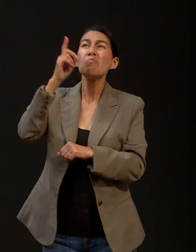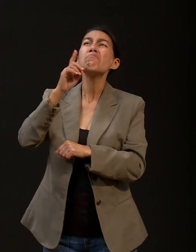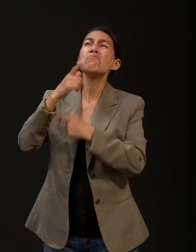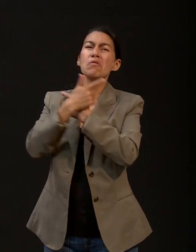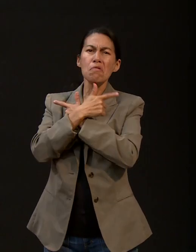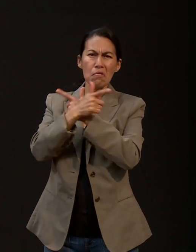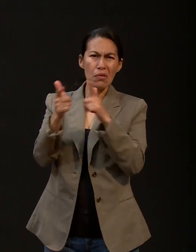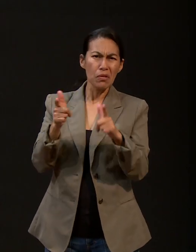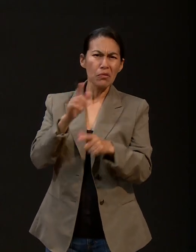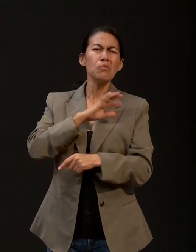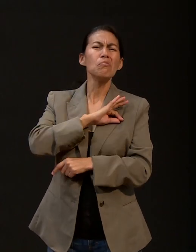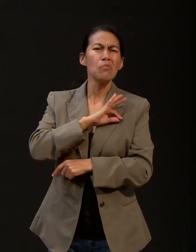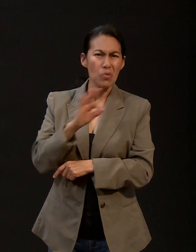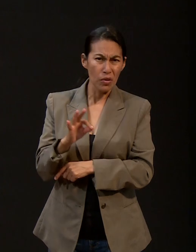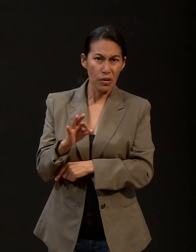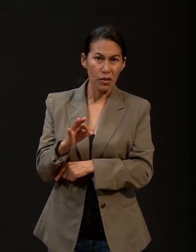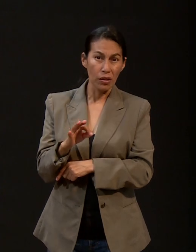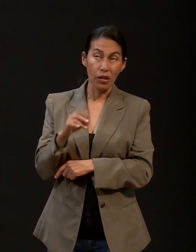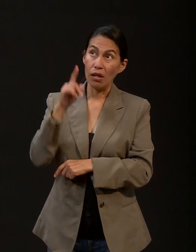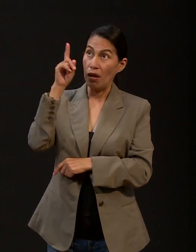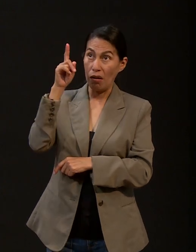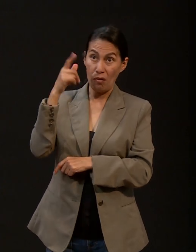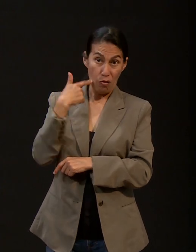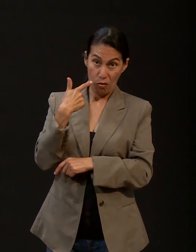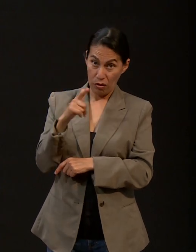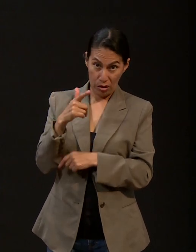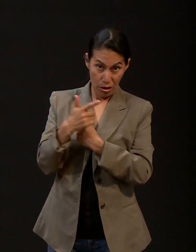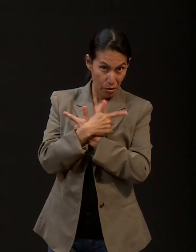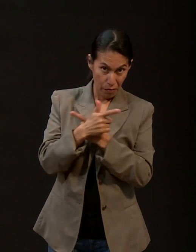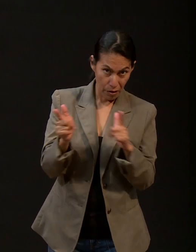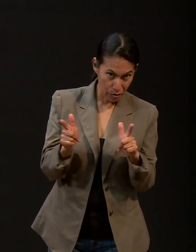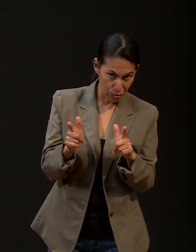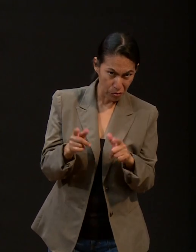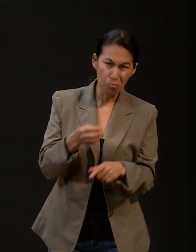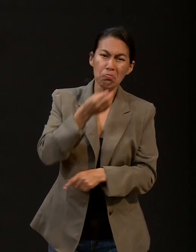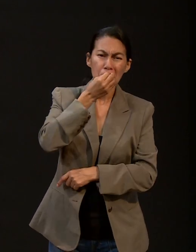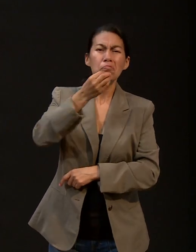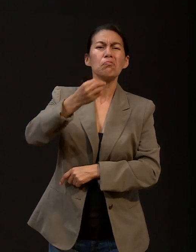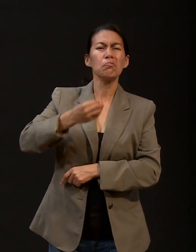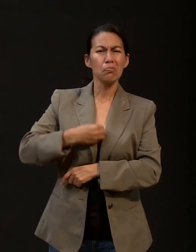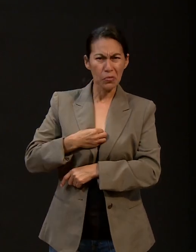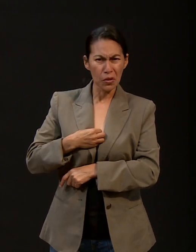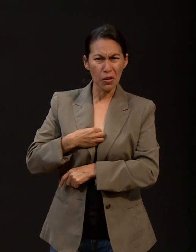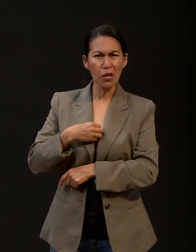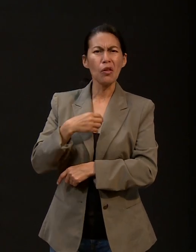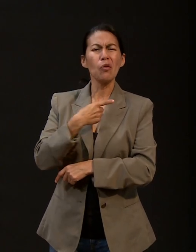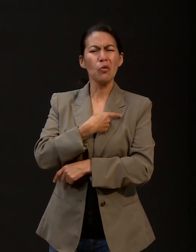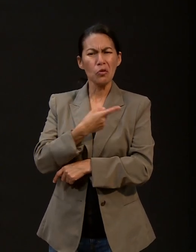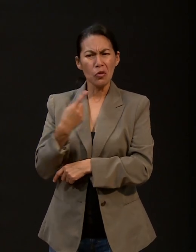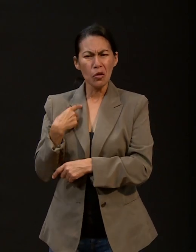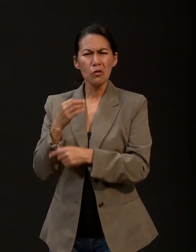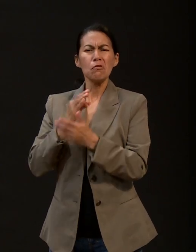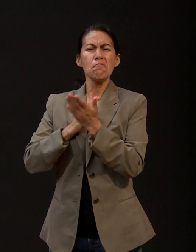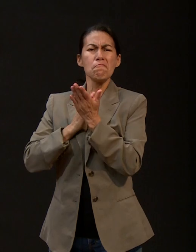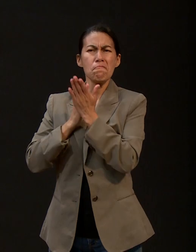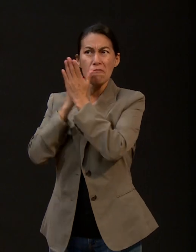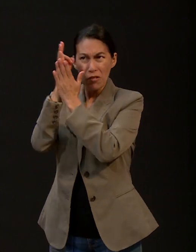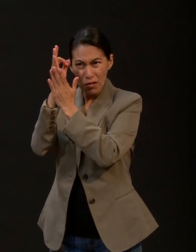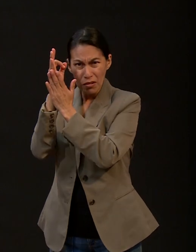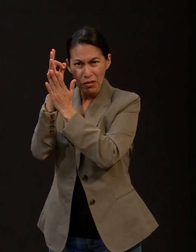puede no hacerlo. Y si no lo hace, tampoco nos vamos a inclinar. Qué fidelidad, qué maravillosa